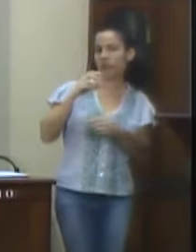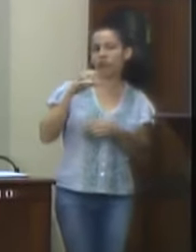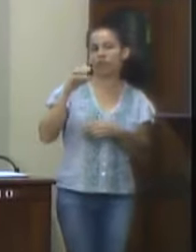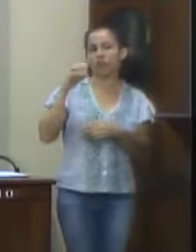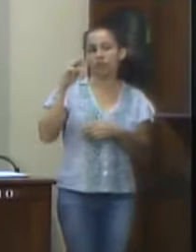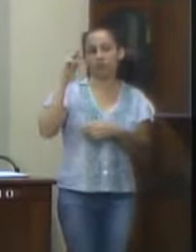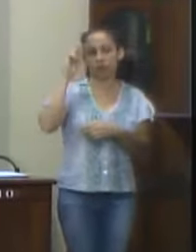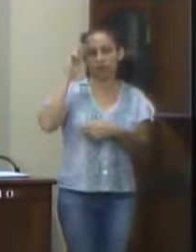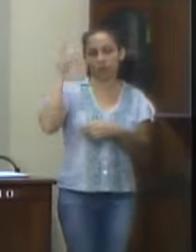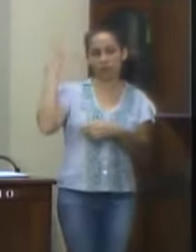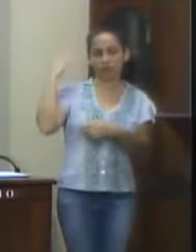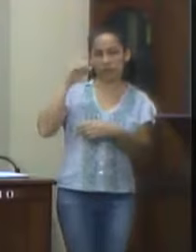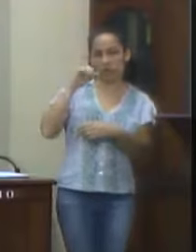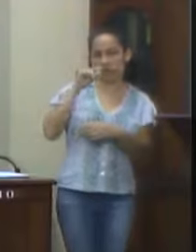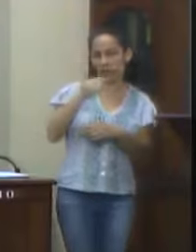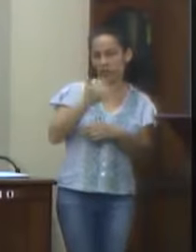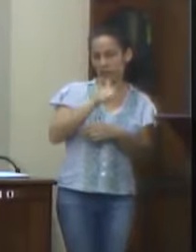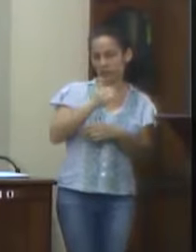aprovação das mesmas.